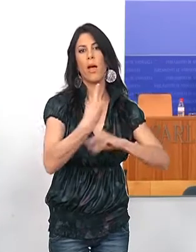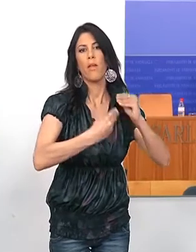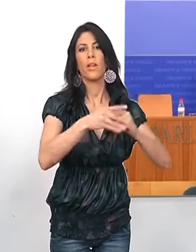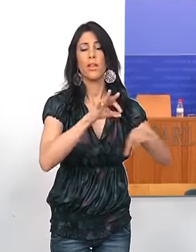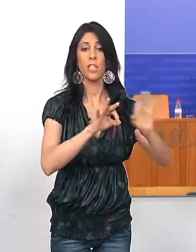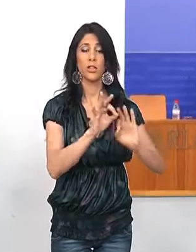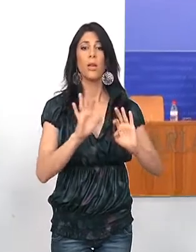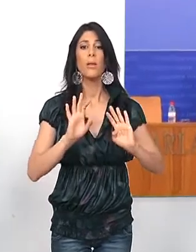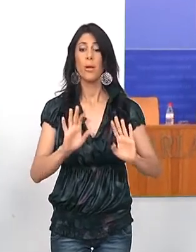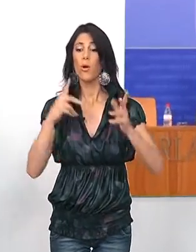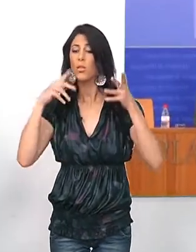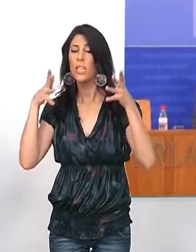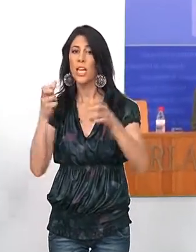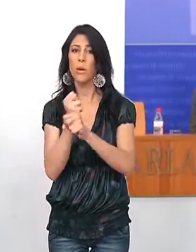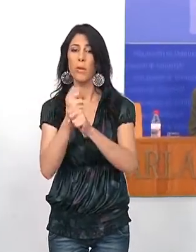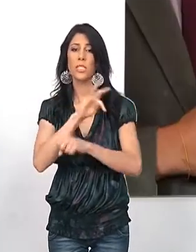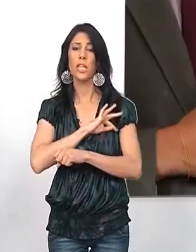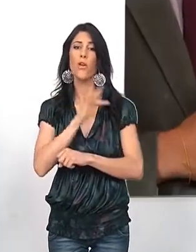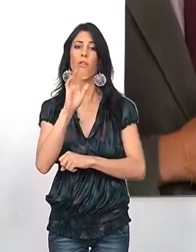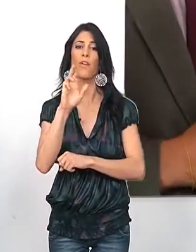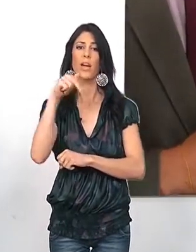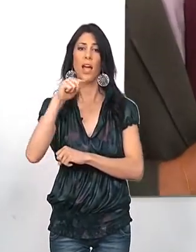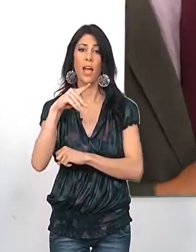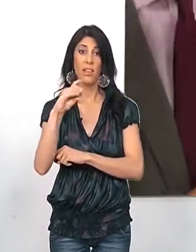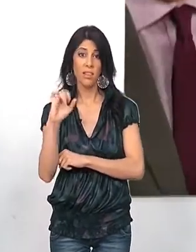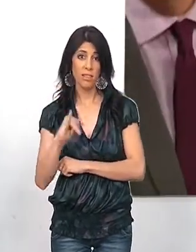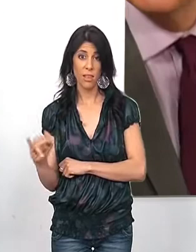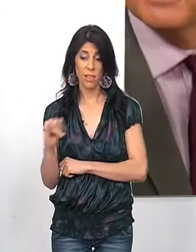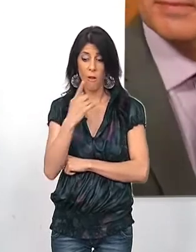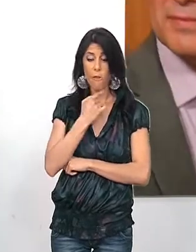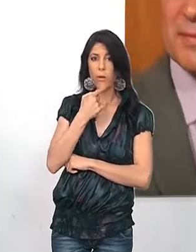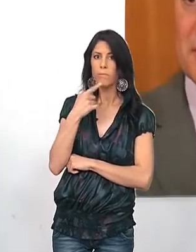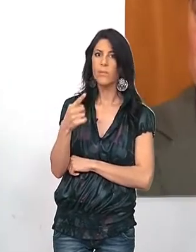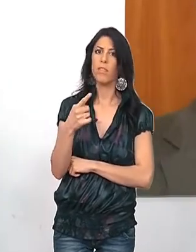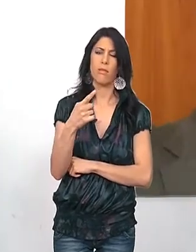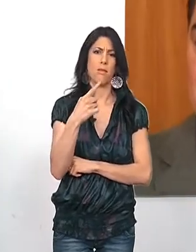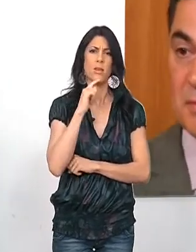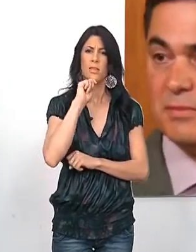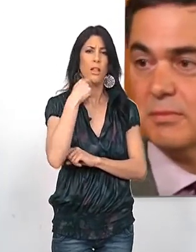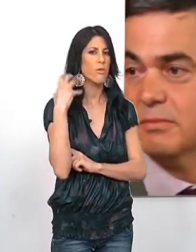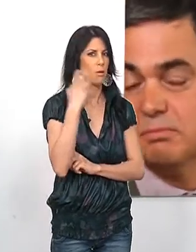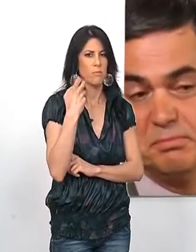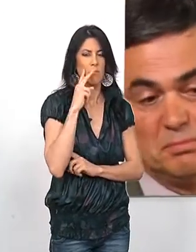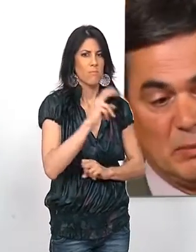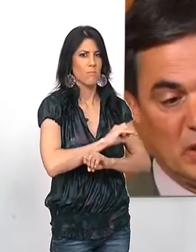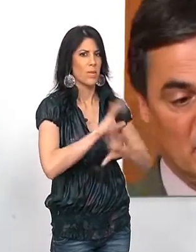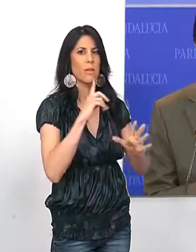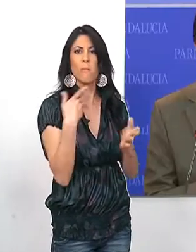Sobre la encarcelación del exconsejero de Empleo, Antonio Fernández, Rojas dice que el silencio de Griñán es clamoroso y pide su comparecencia